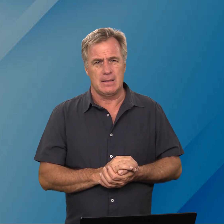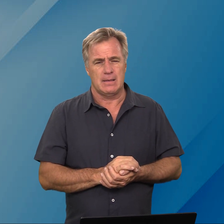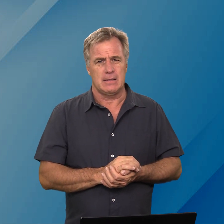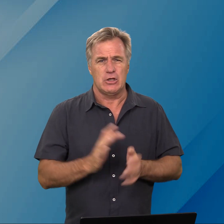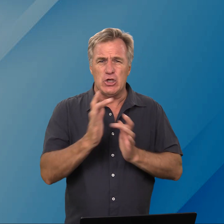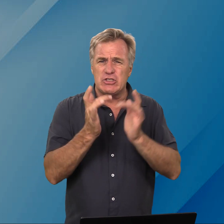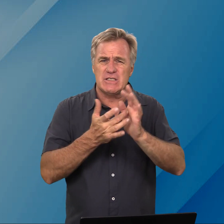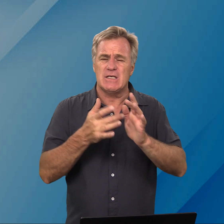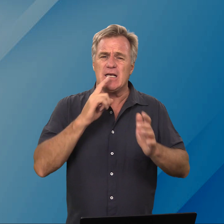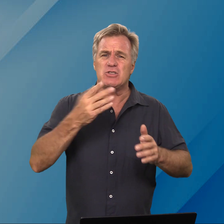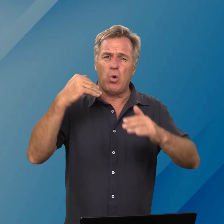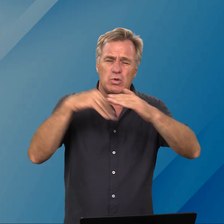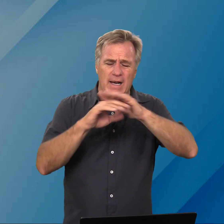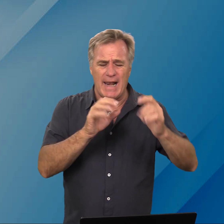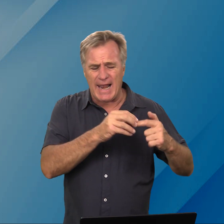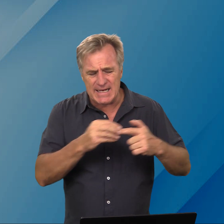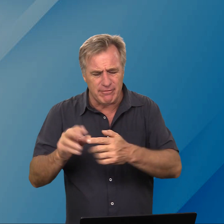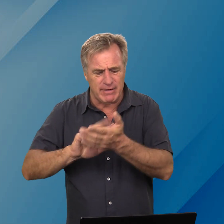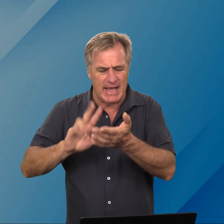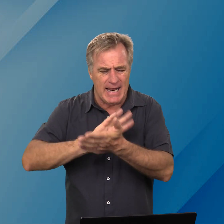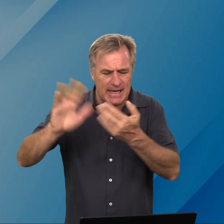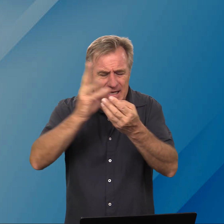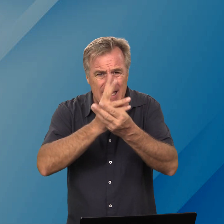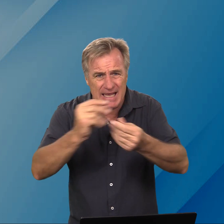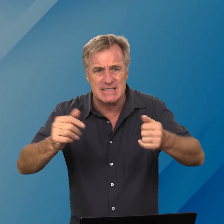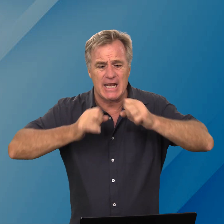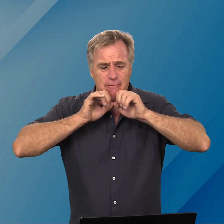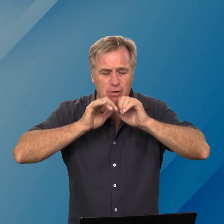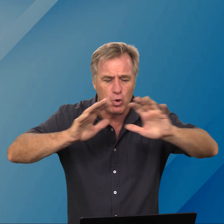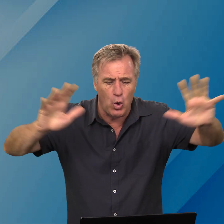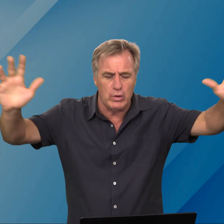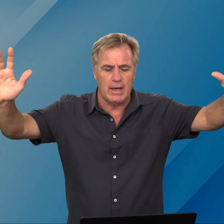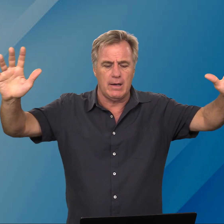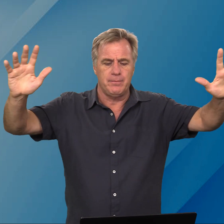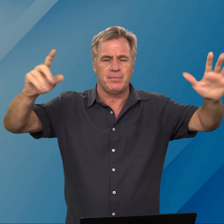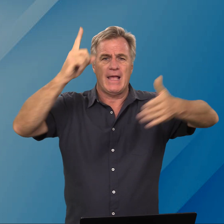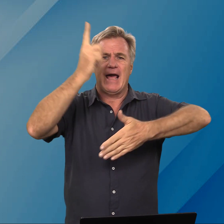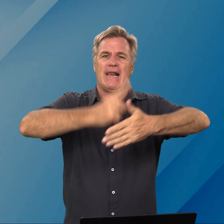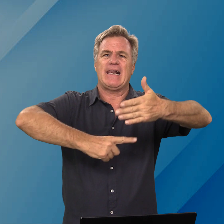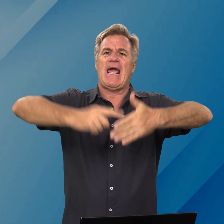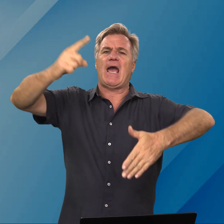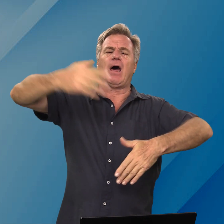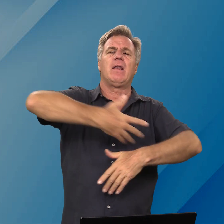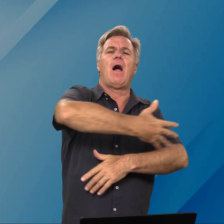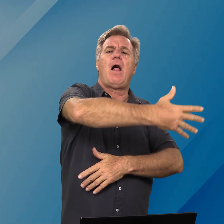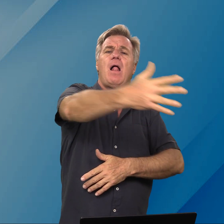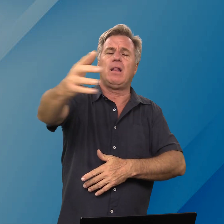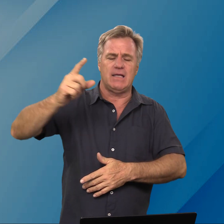Jesus is onder leiding van die heilige gees en hy verkondig recht aan al die